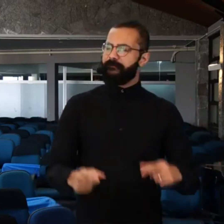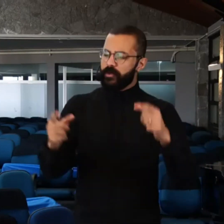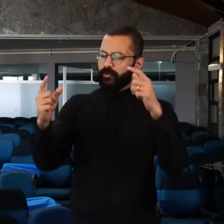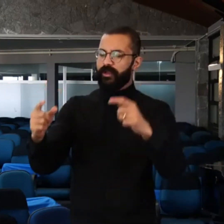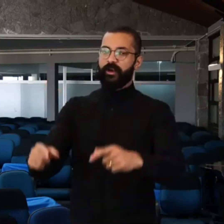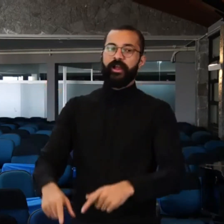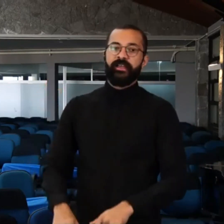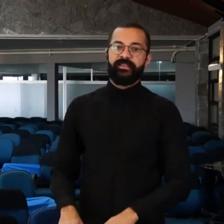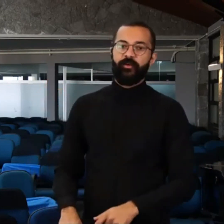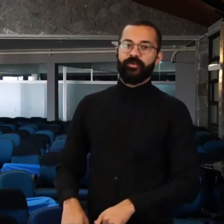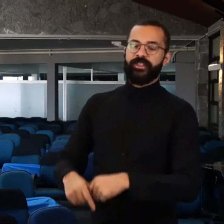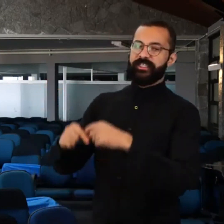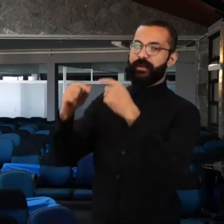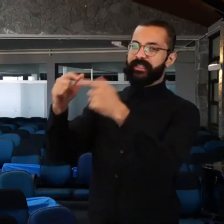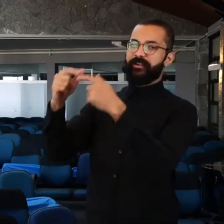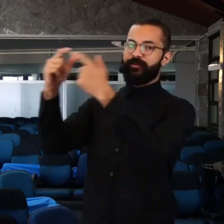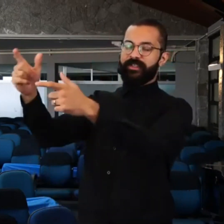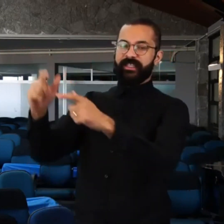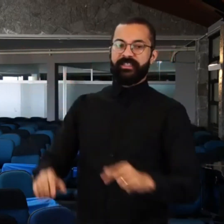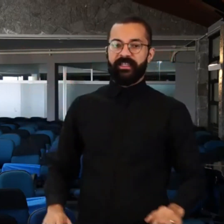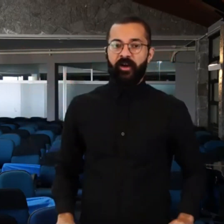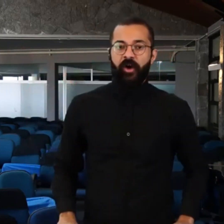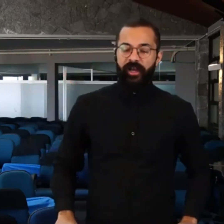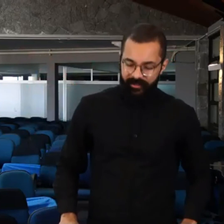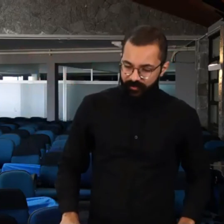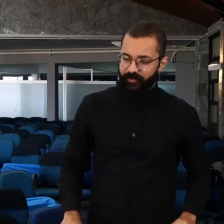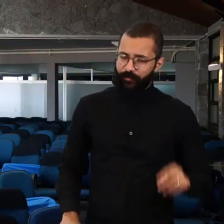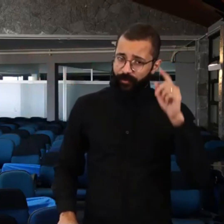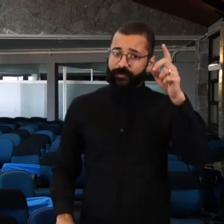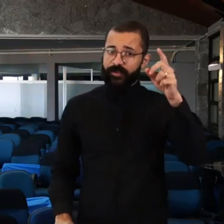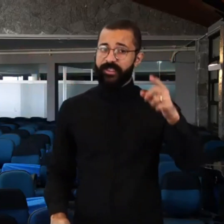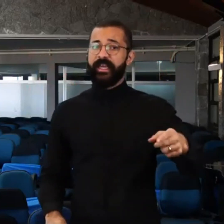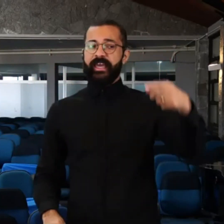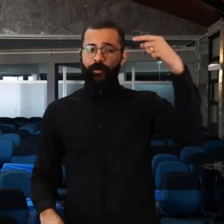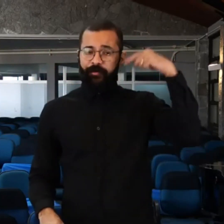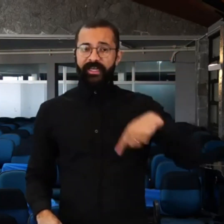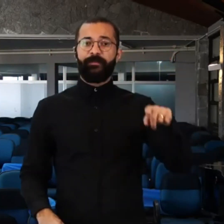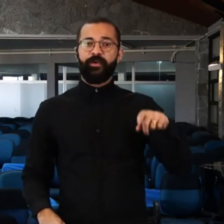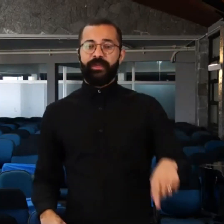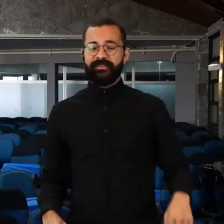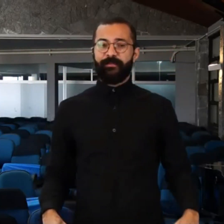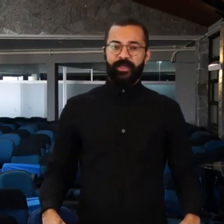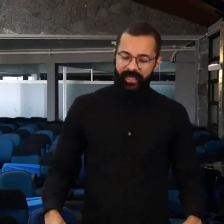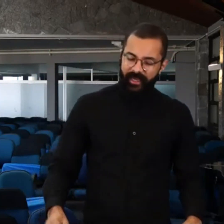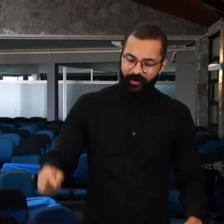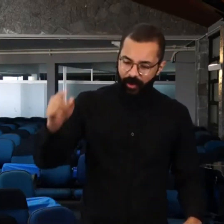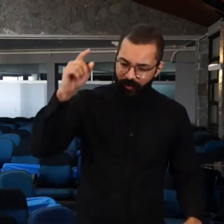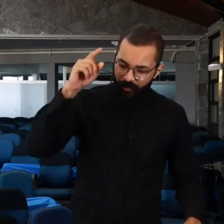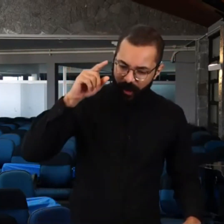muito melhor se eu conseguisse passar na universidade e tal. Olha, Deus, se eu fosse você, eu faria por mim, sabe o quê? Eu